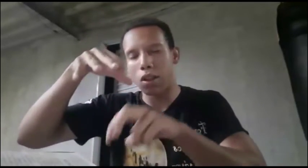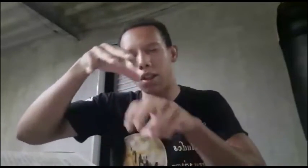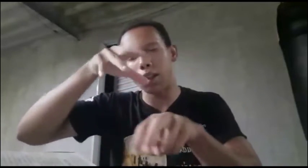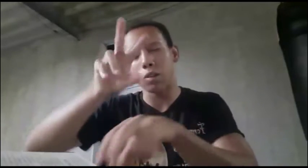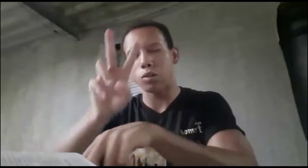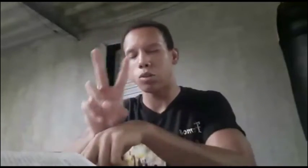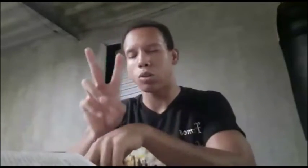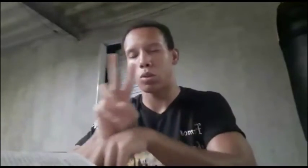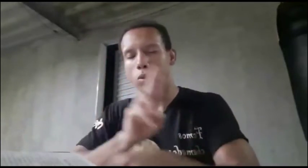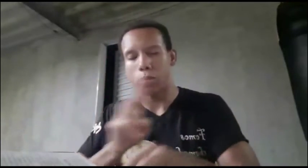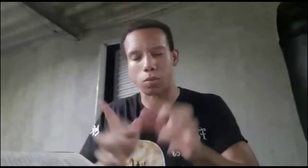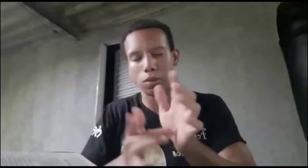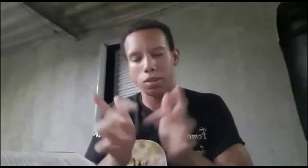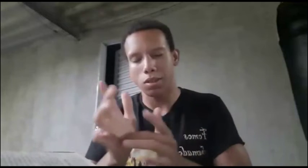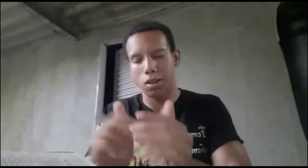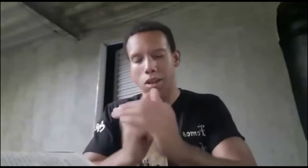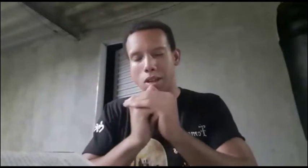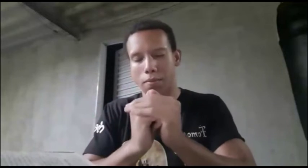esteja conosco. Em nome de Jesus. Amém.